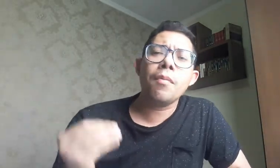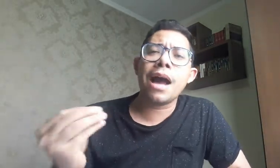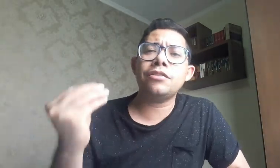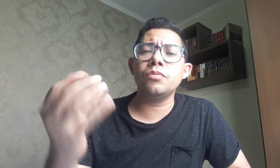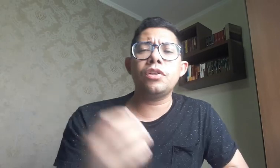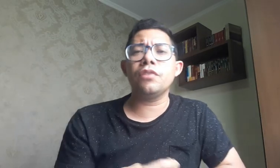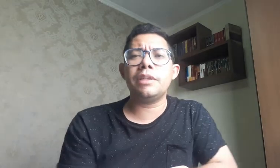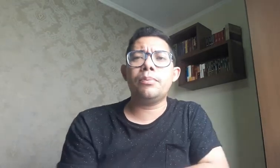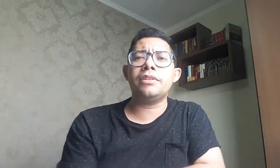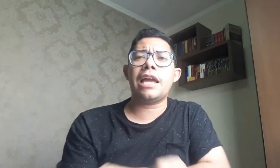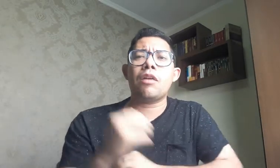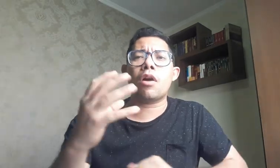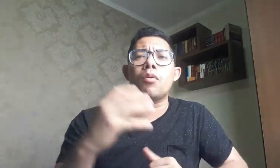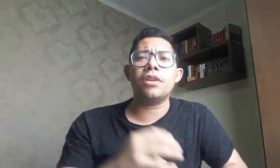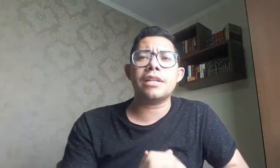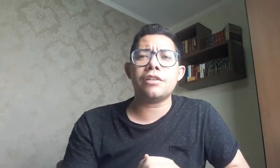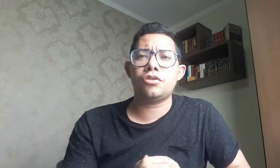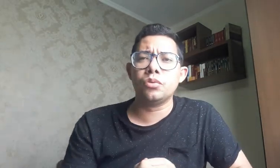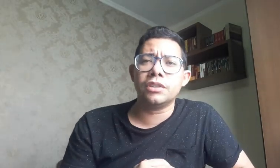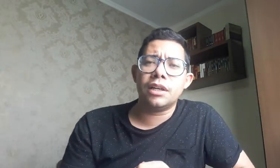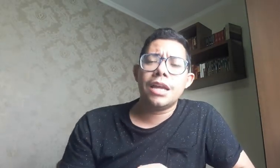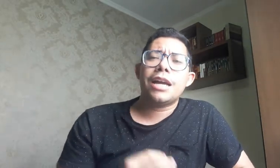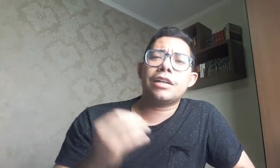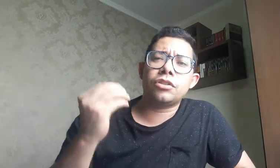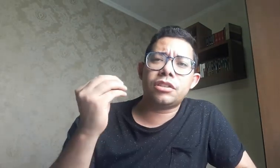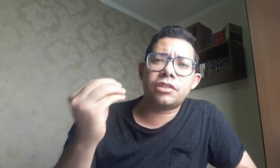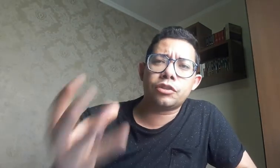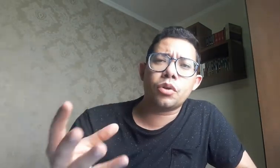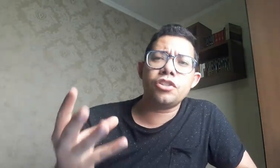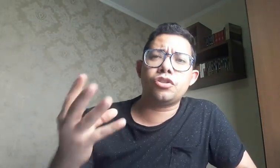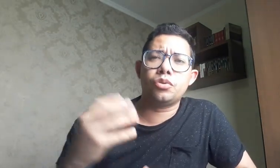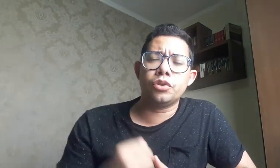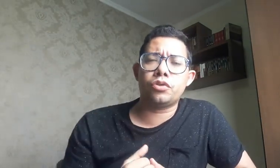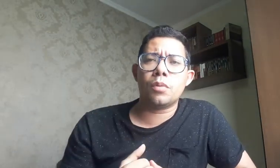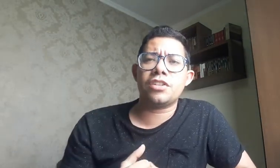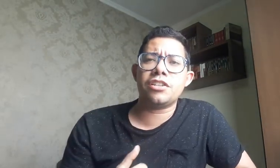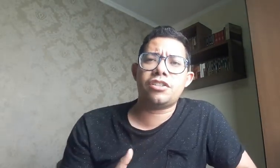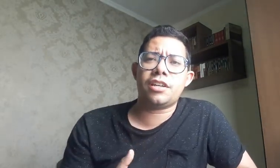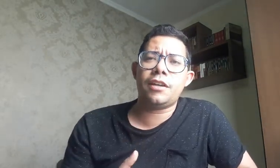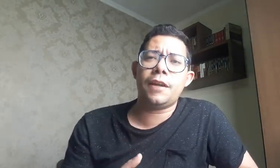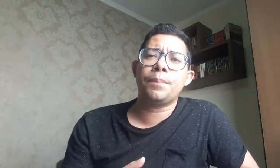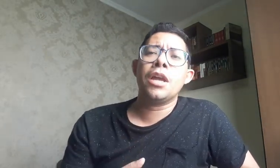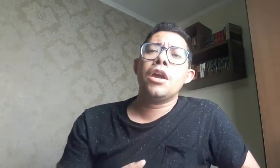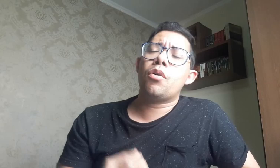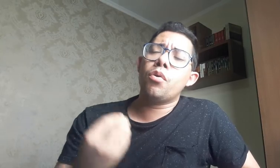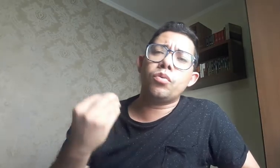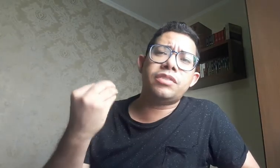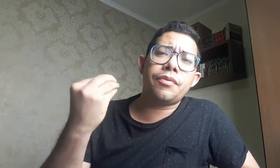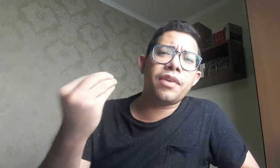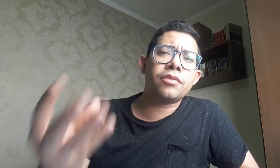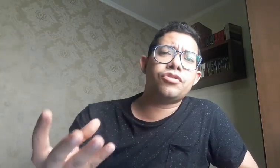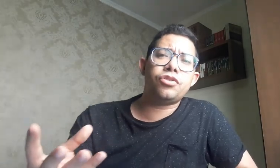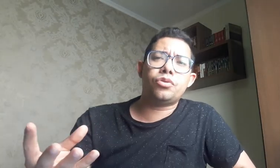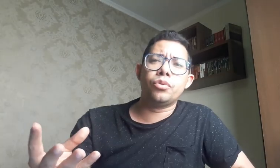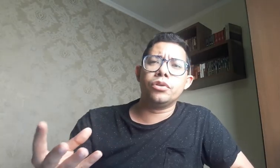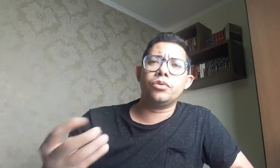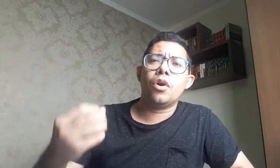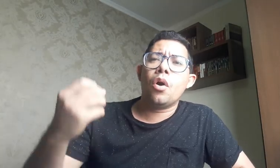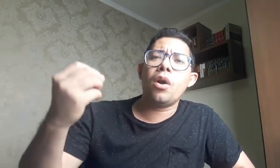máximo que você puder com a comunidade surda. Com as associações de surdos, como já disse aqui. Com os eventos de surdo ou